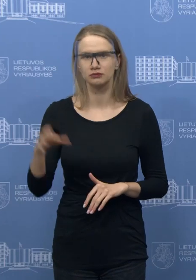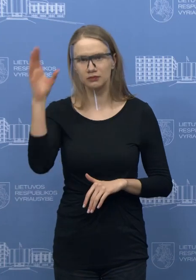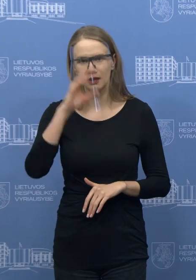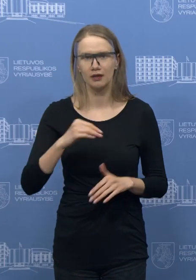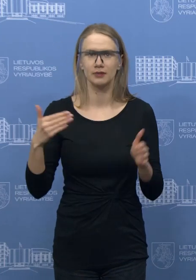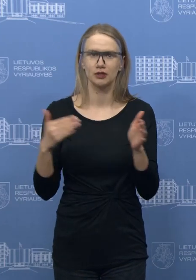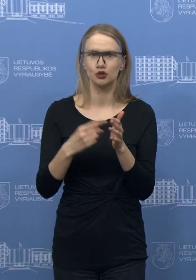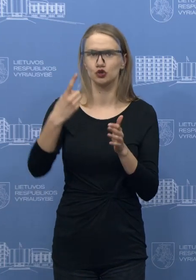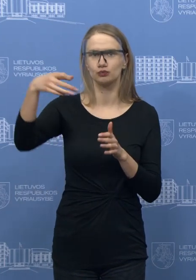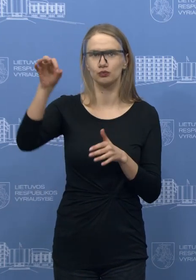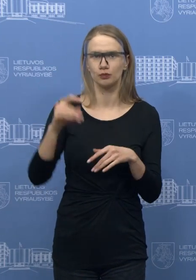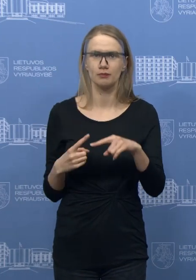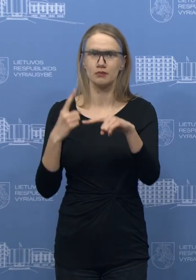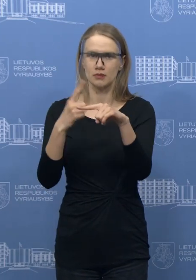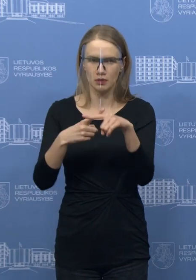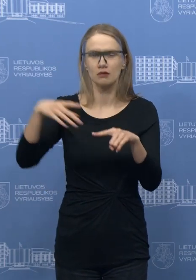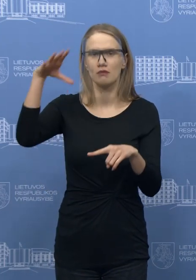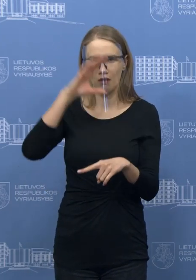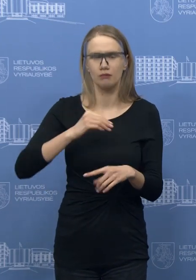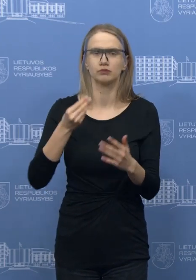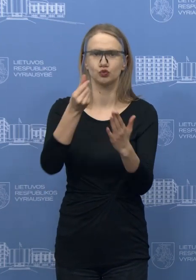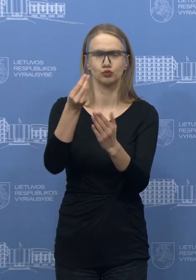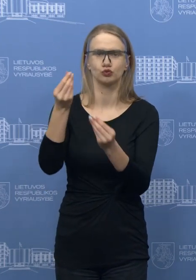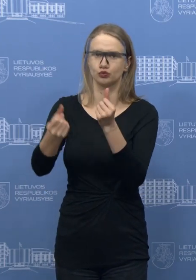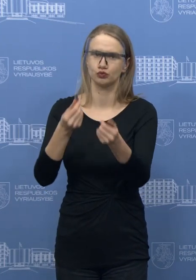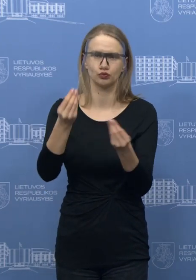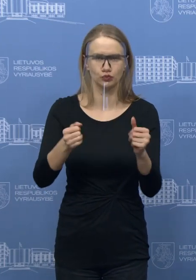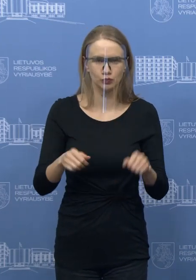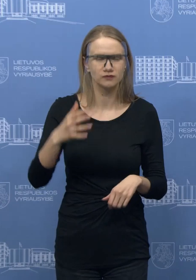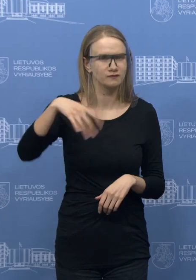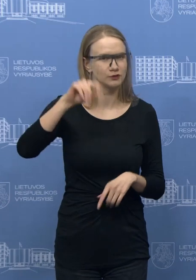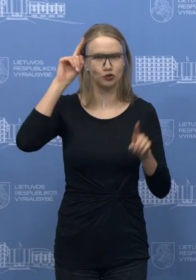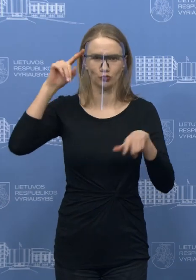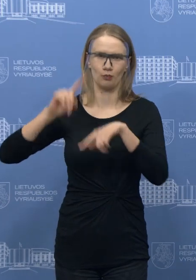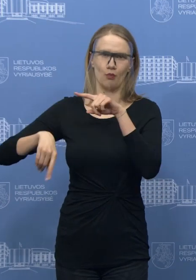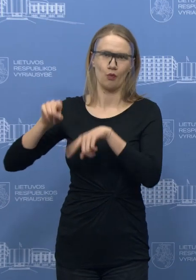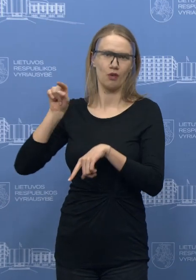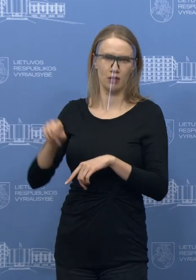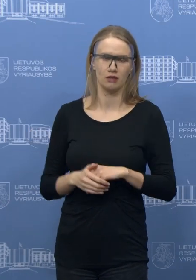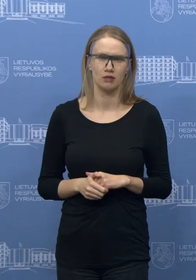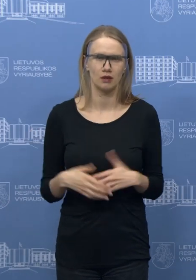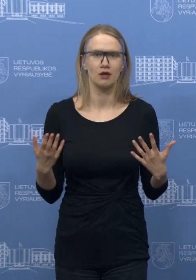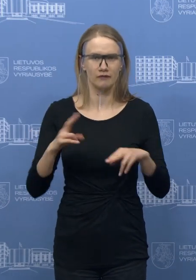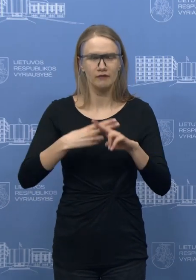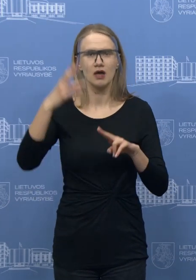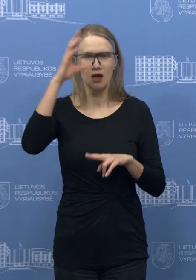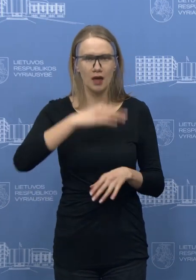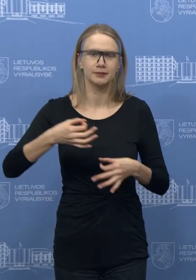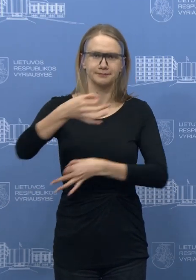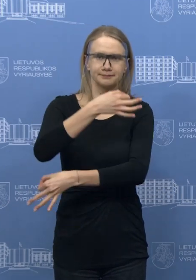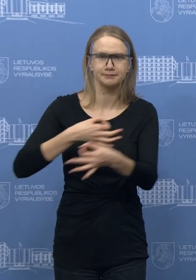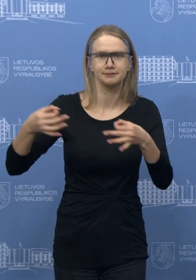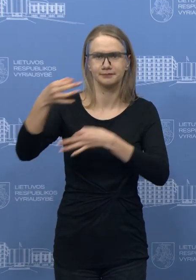Iki 100 procentų priedas yra mums pakeliamas. Tai ta visi puikiai žino politikai, ir mes galime šitos ribose svarstyti.